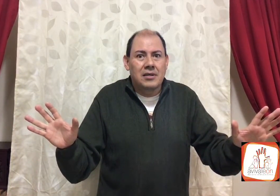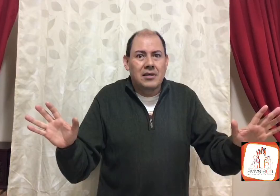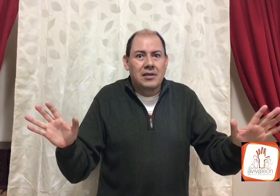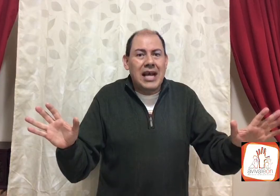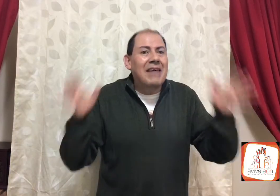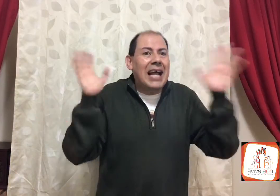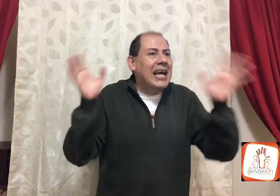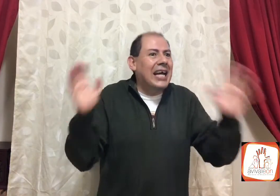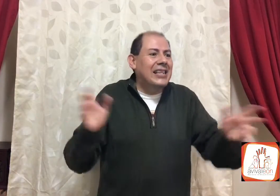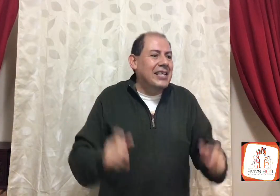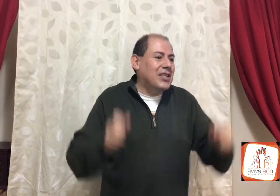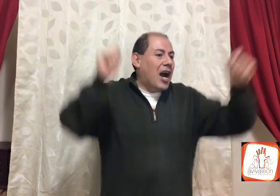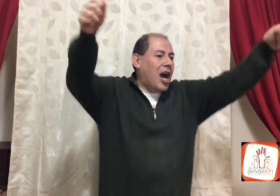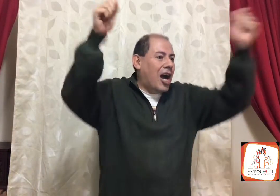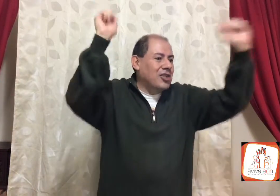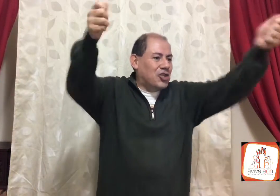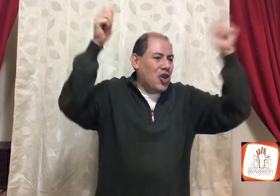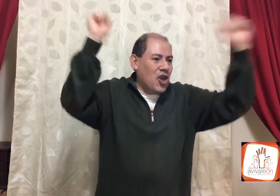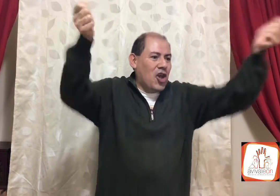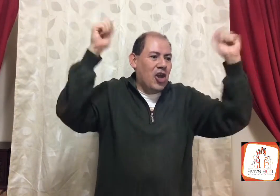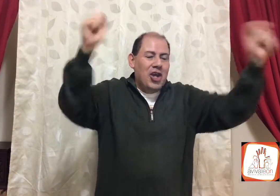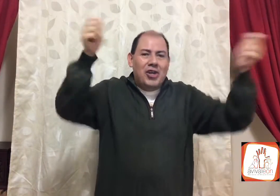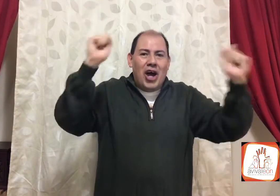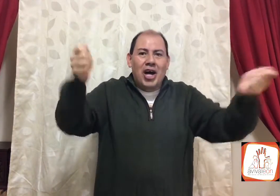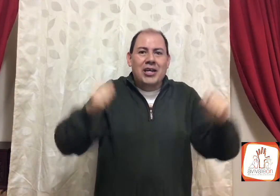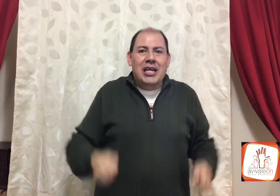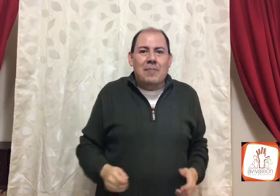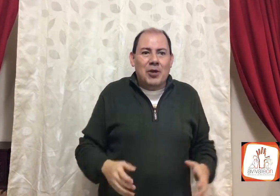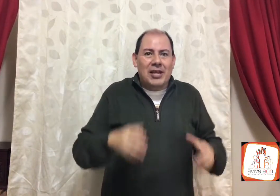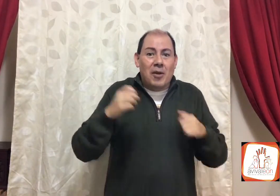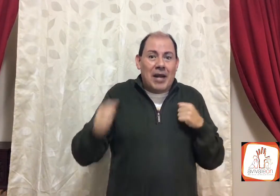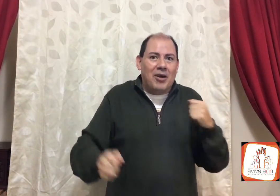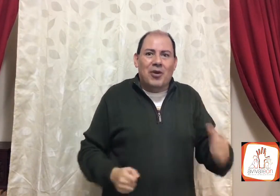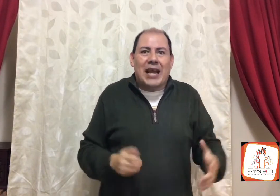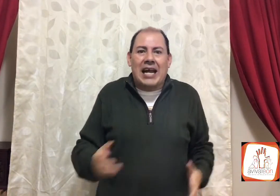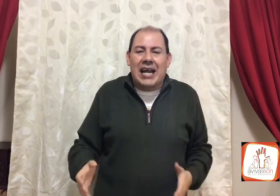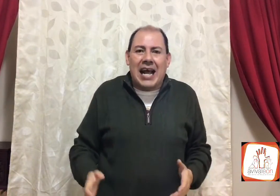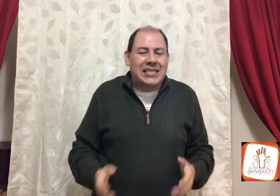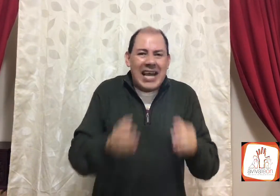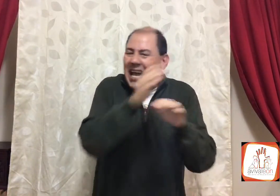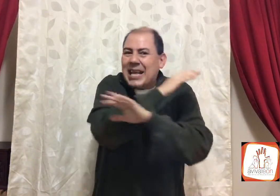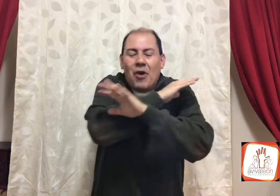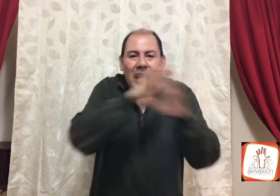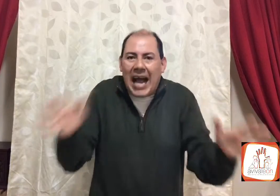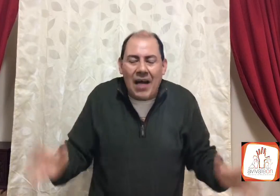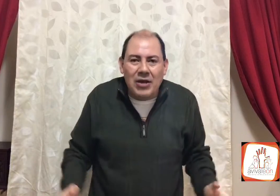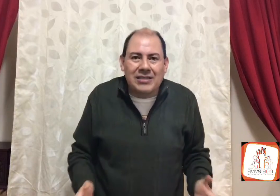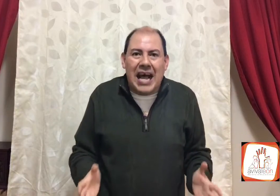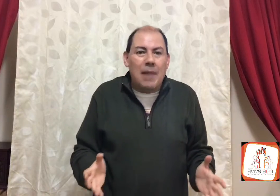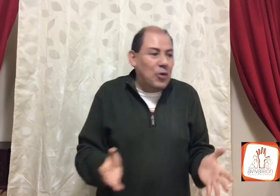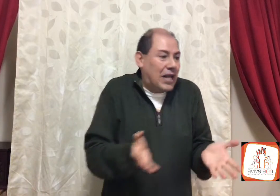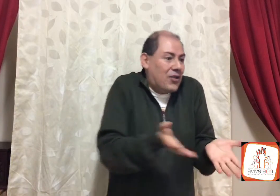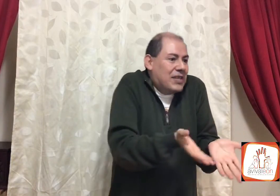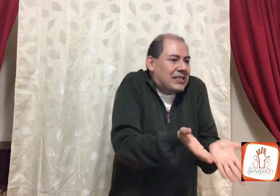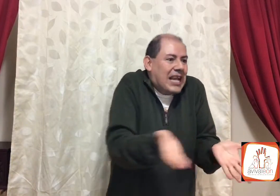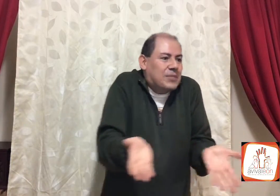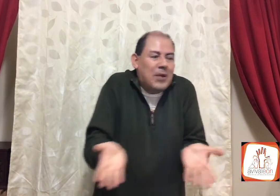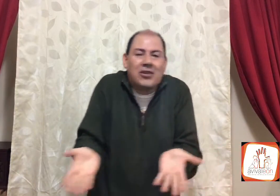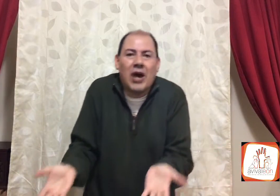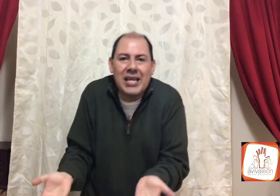y ahí va la gente, y dice, ay sí, y le ponen nombre como de carreras, que equivocado está, porque donde está el espíritu ahí,